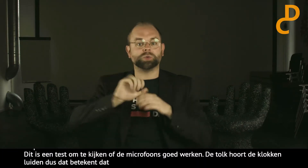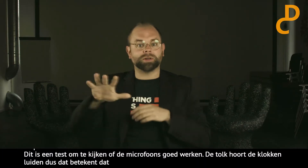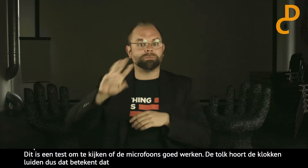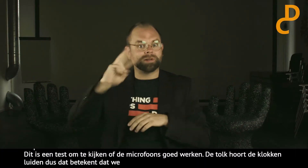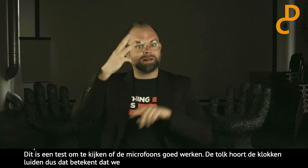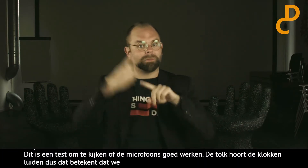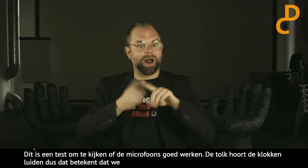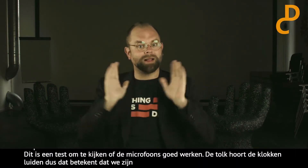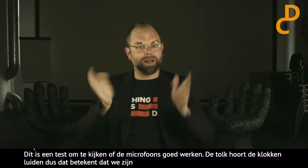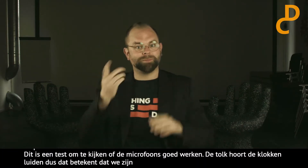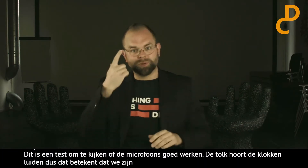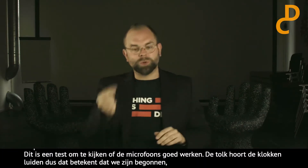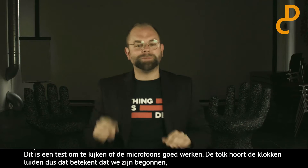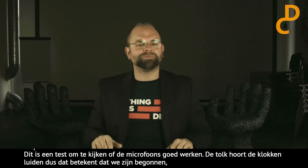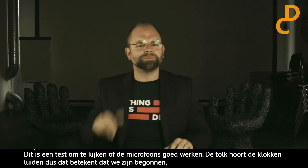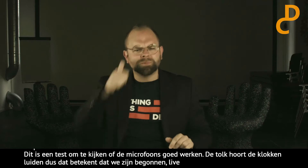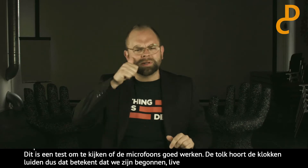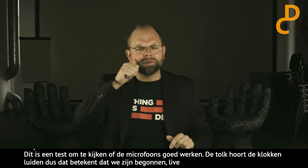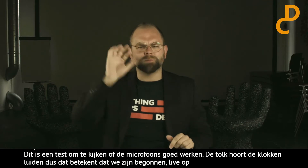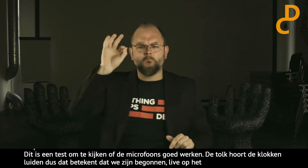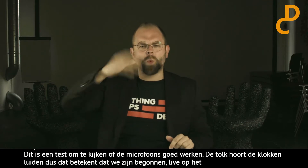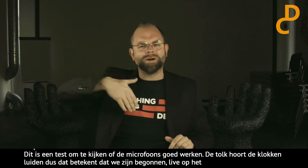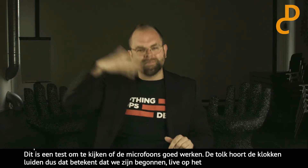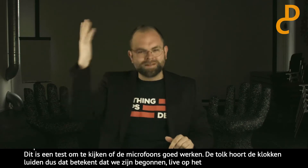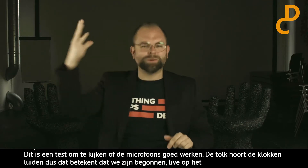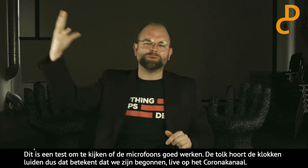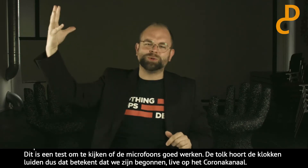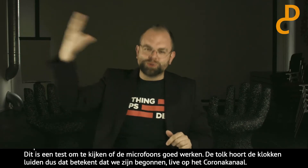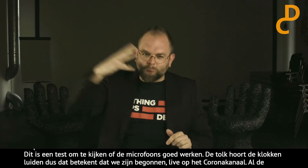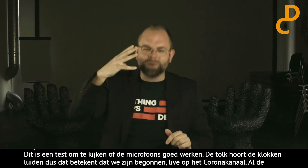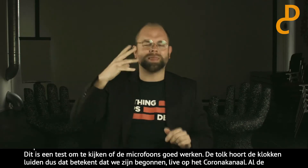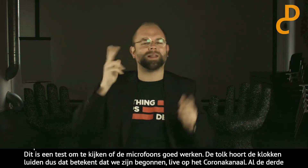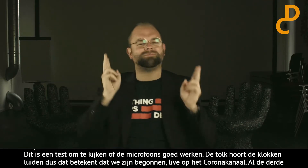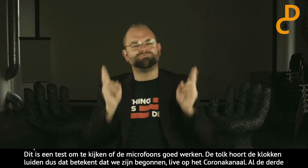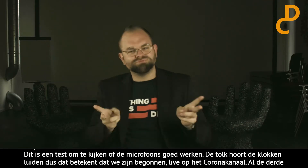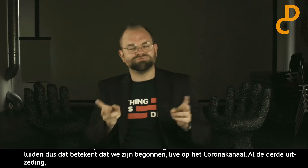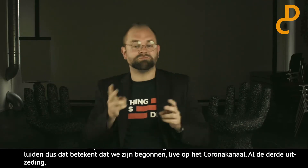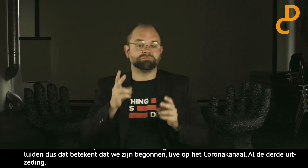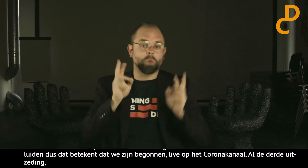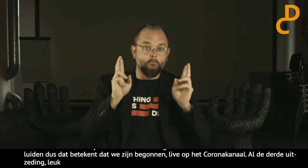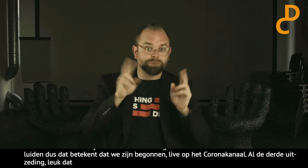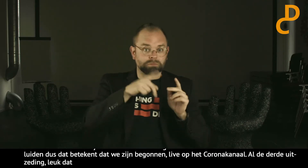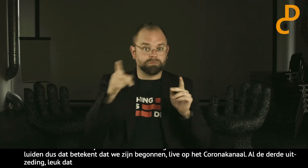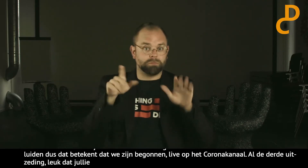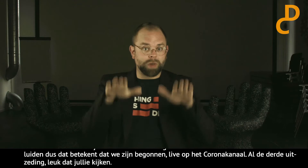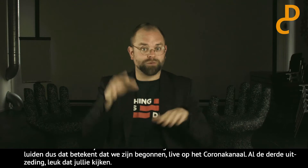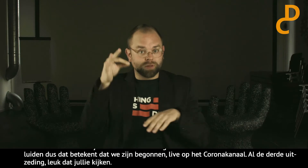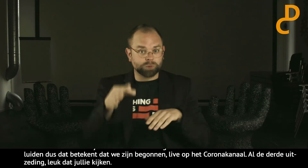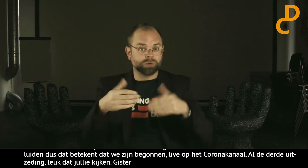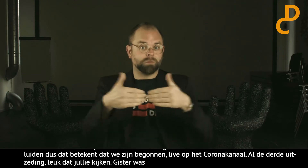Welkom bij deze nieuwe uitzending, al de derde. Leuk dat jullie kijken. Gisteren was het prachtig weer, heerlijk zonnig. Ik hoop dat jullie allemaal